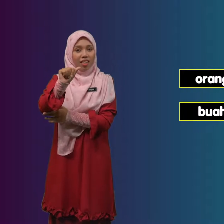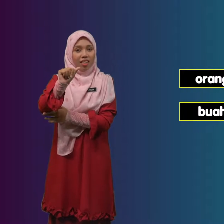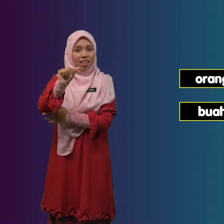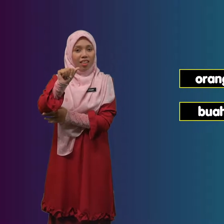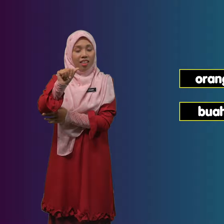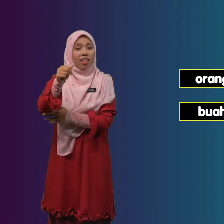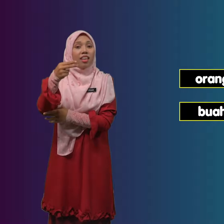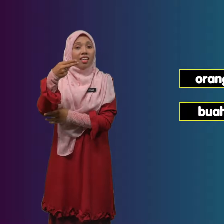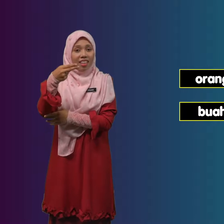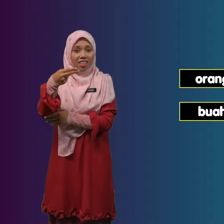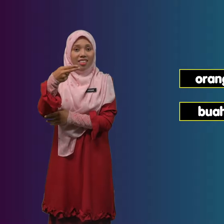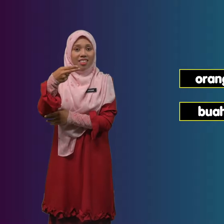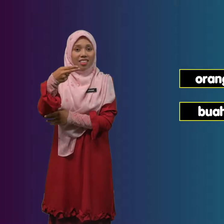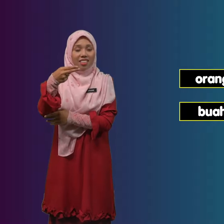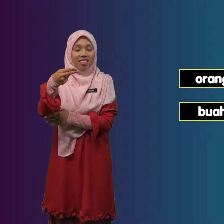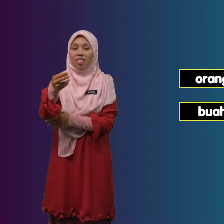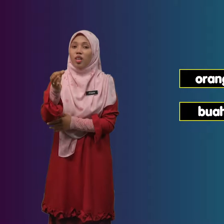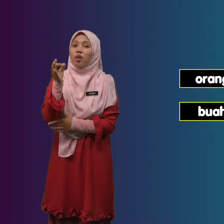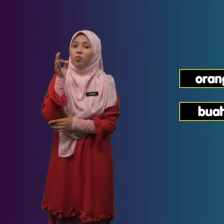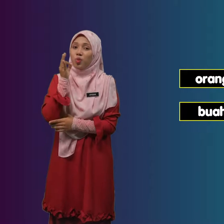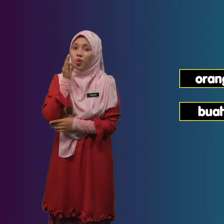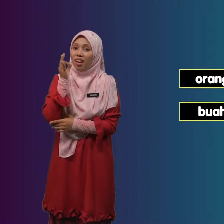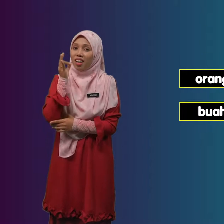H Buah